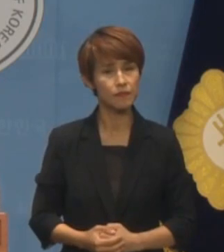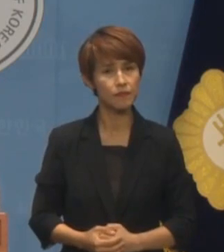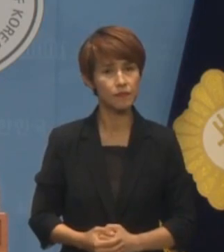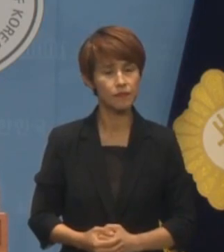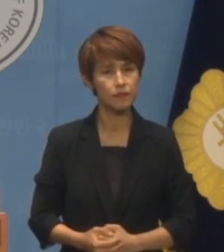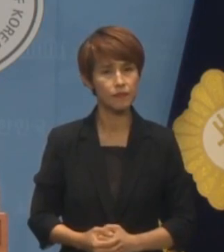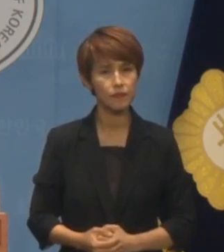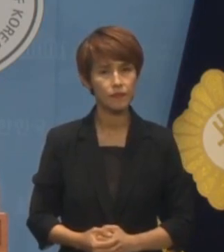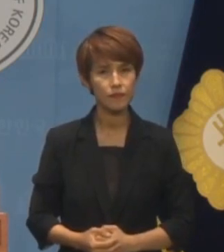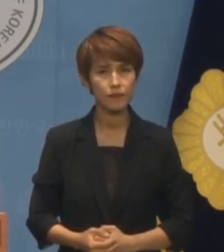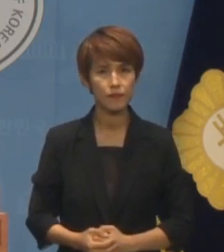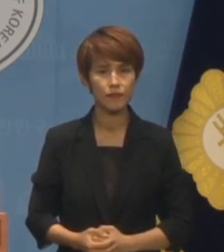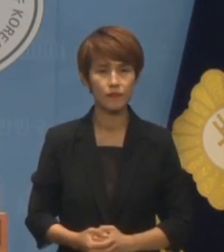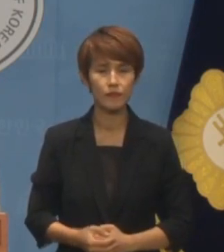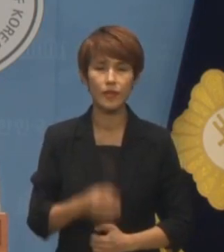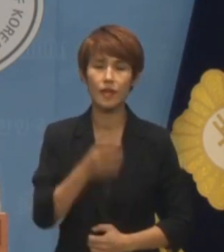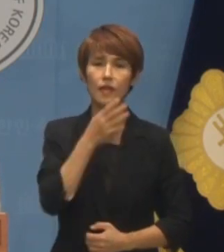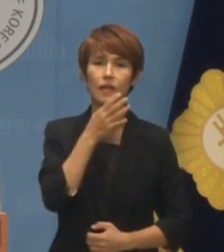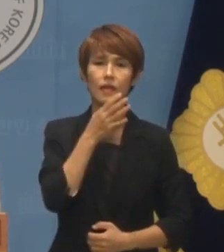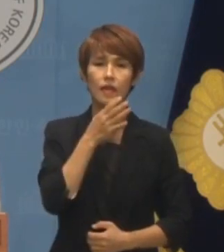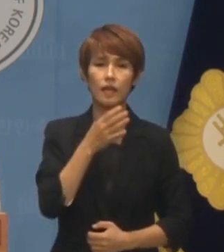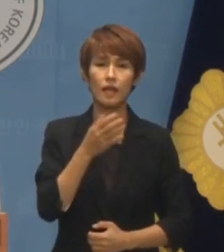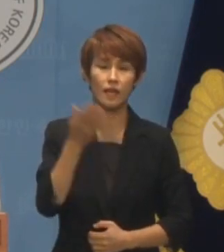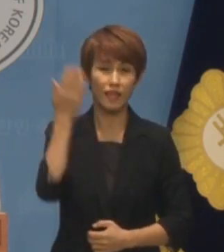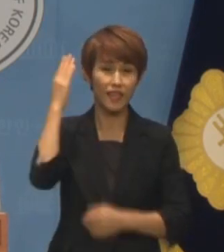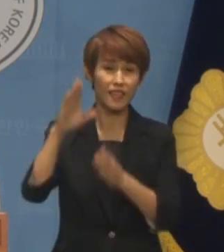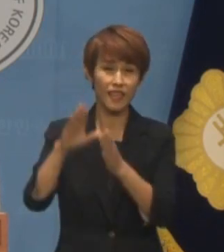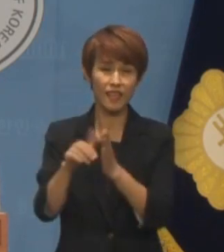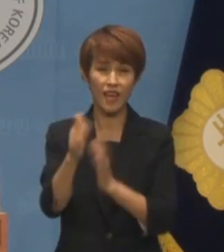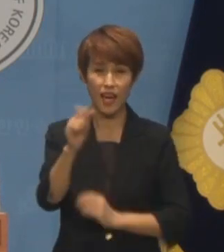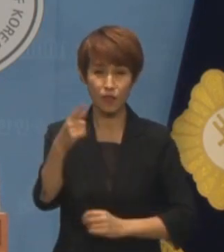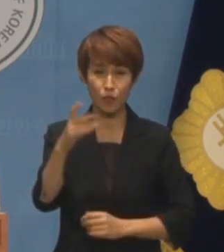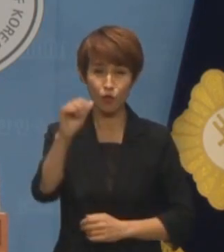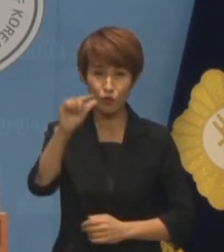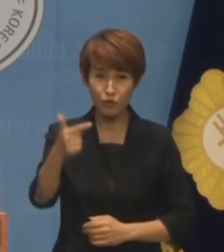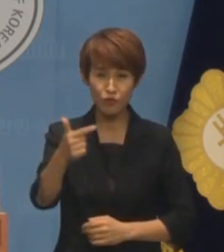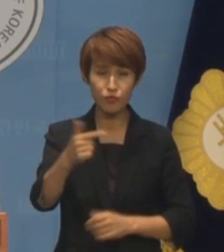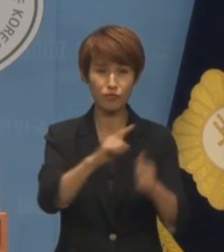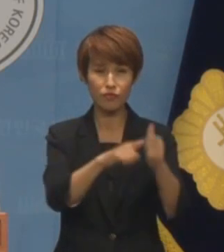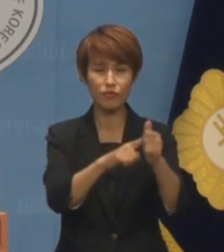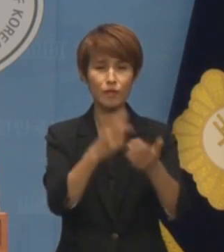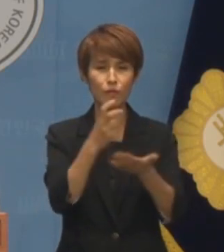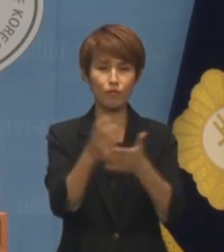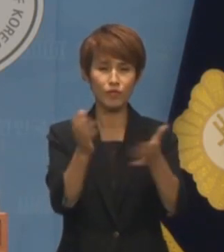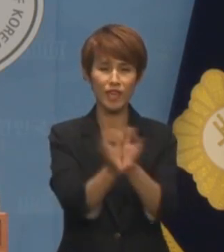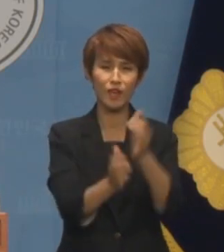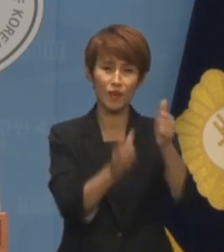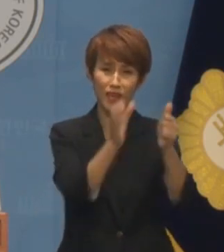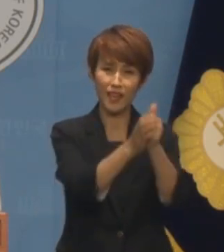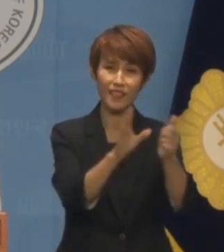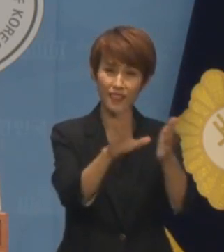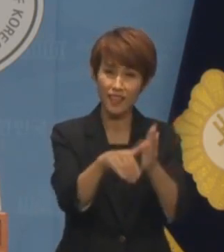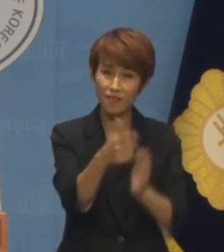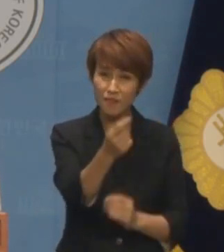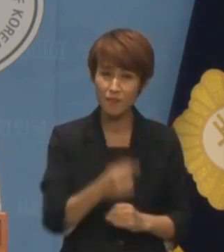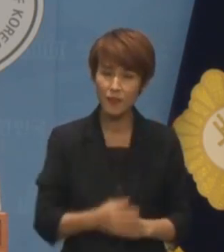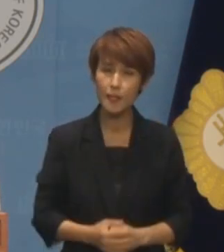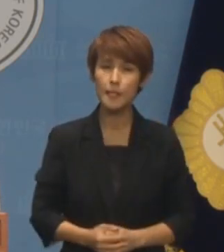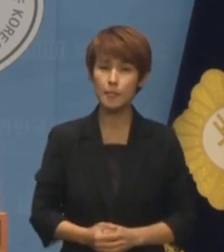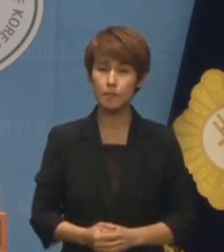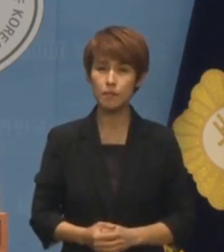아 그리고 그 당시는 한동훈 대표가 법무부 장관이던 시절이네요 그러면